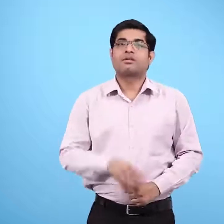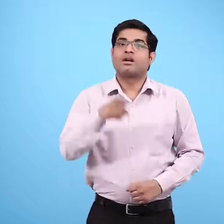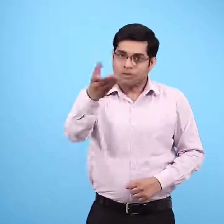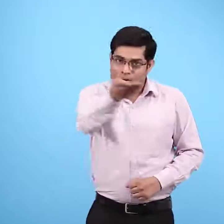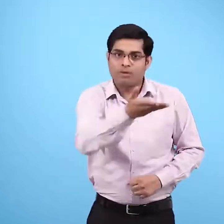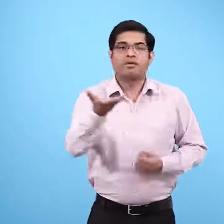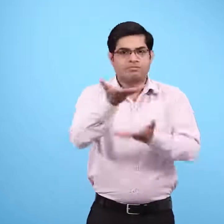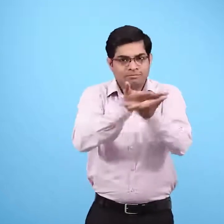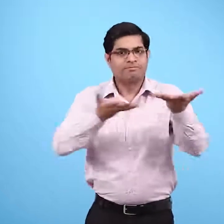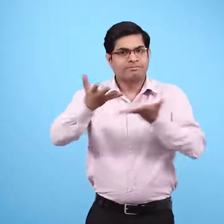चर्चा करो